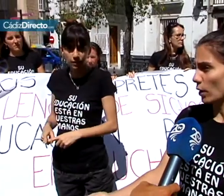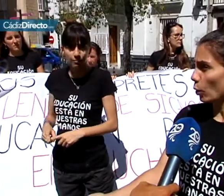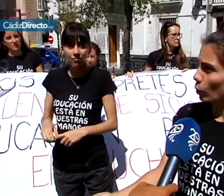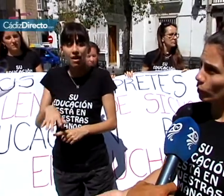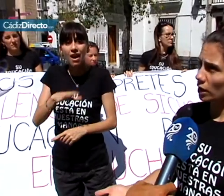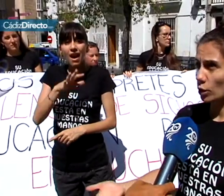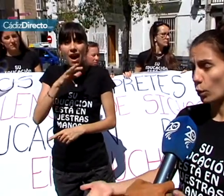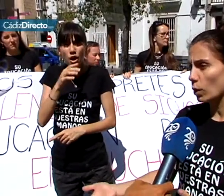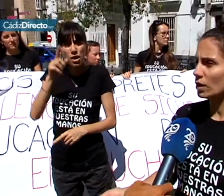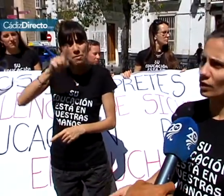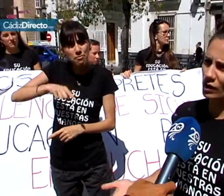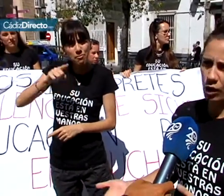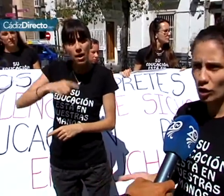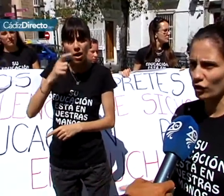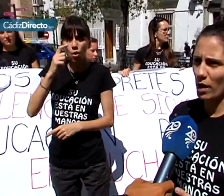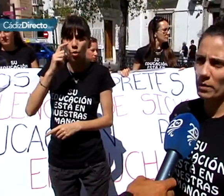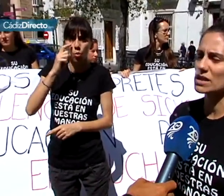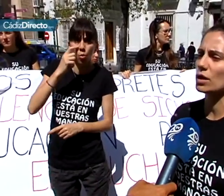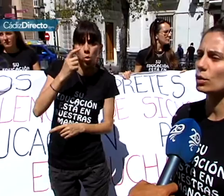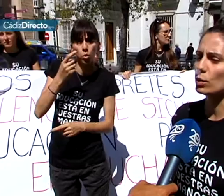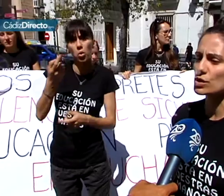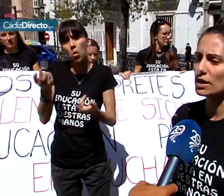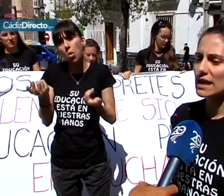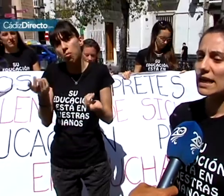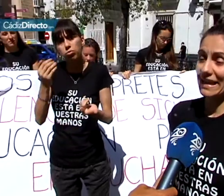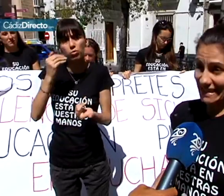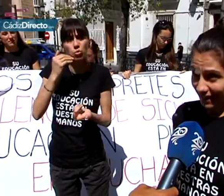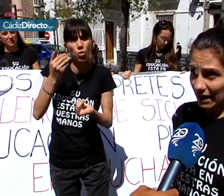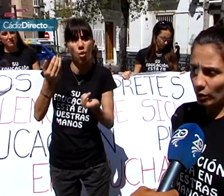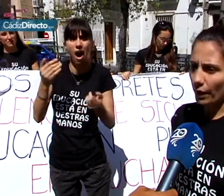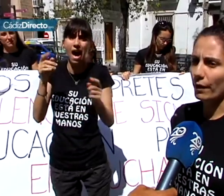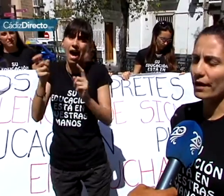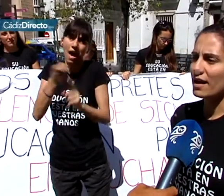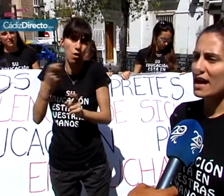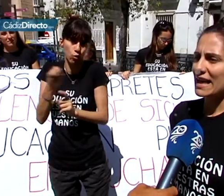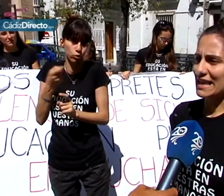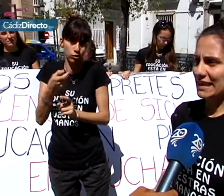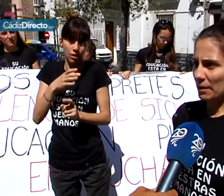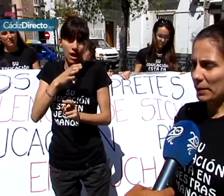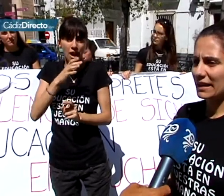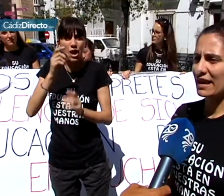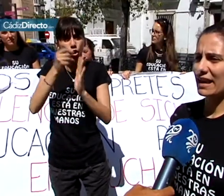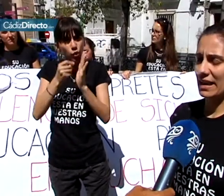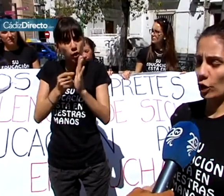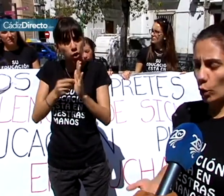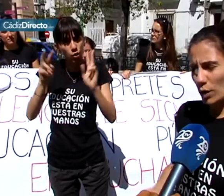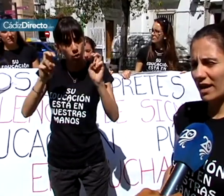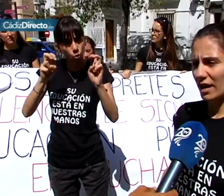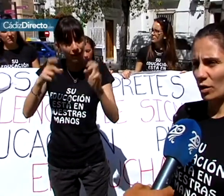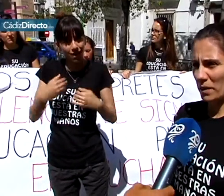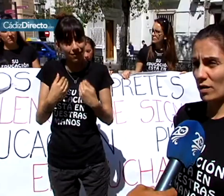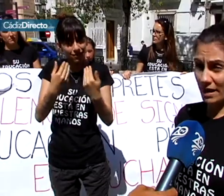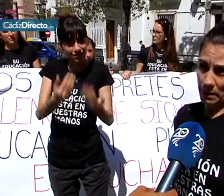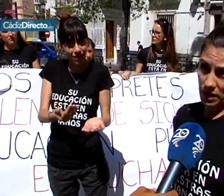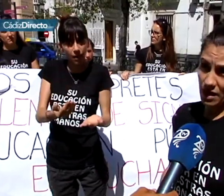el mes de junio, julio, agosto más o menos al concurso, que se están elaborando ahora, que se respete, que nos incluyan